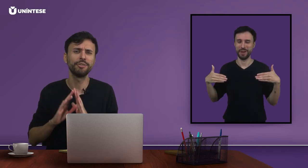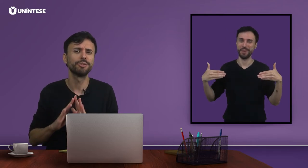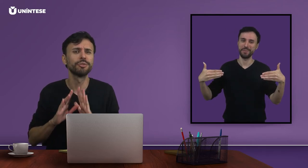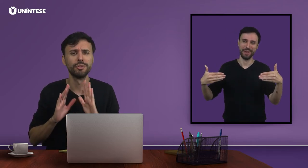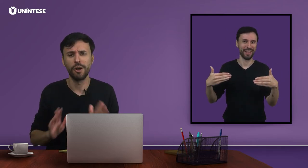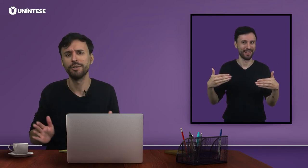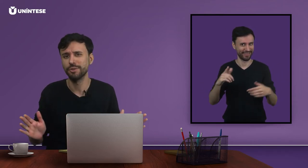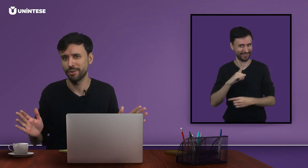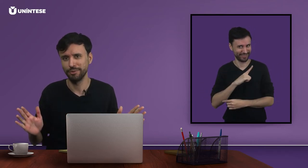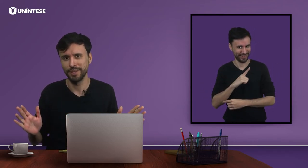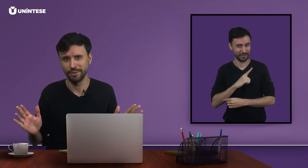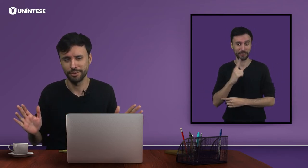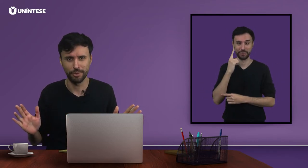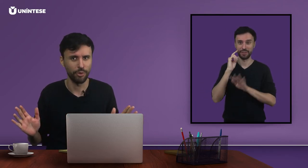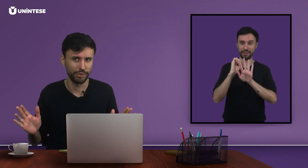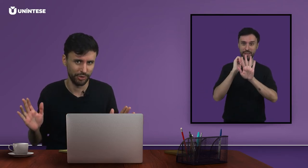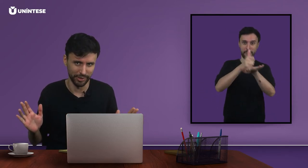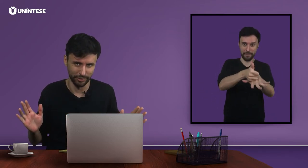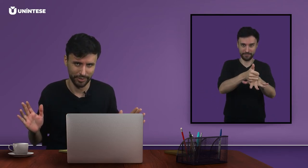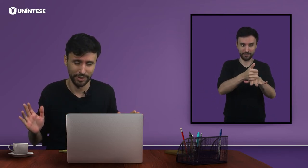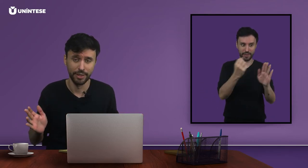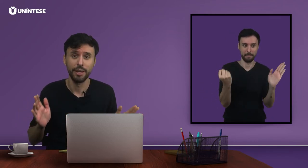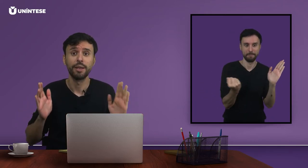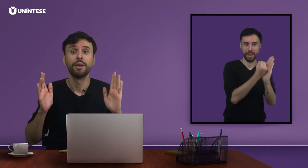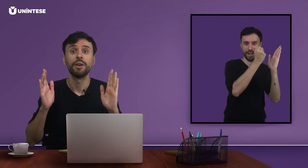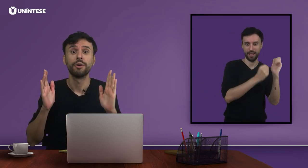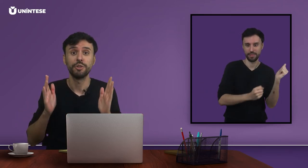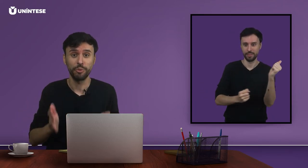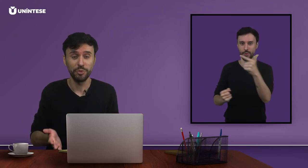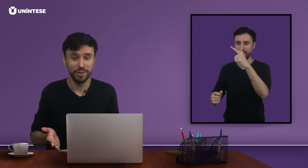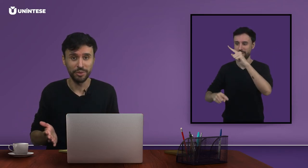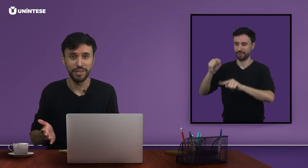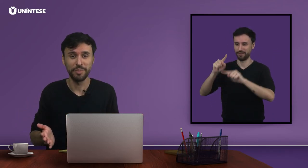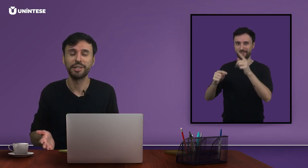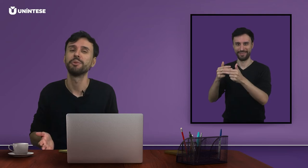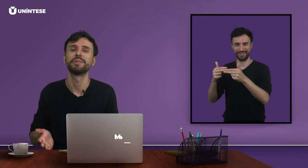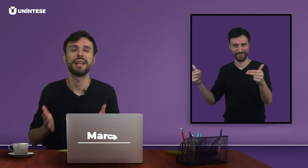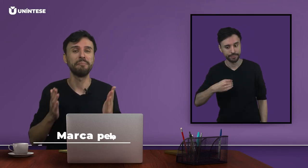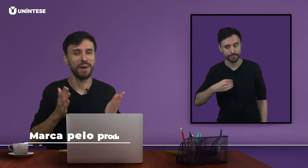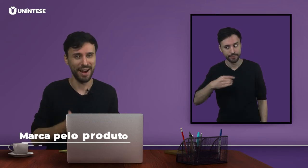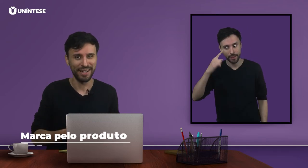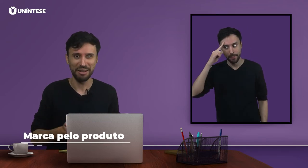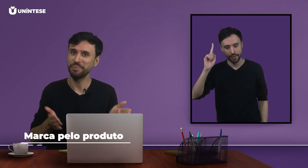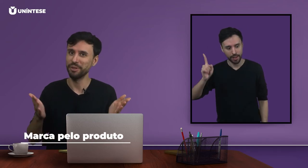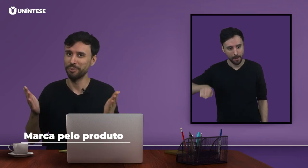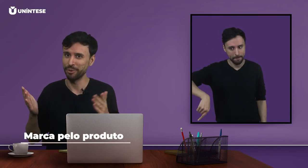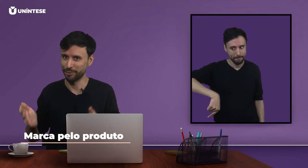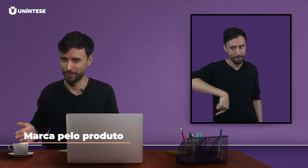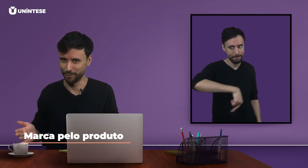nos nossos contextos cotidianos. Tipo de metonímia que usa a marca pelo produto.